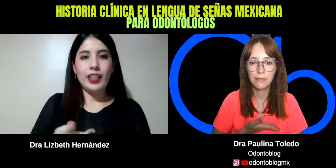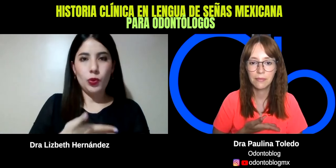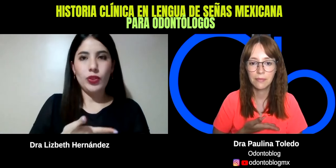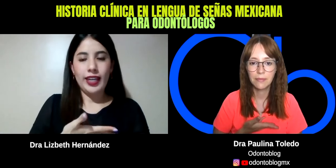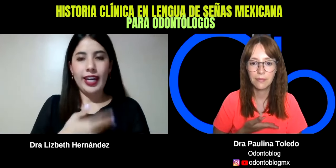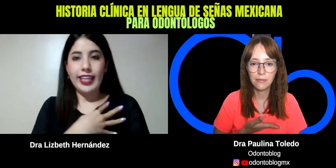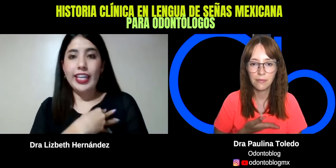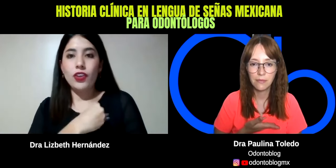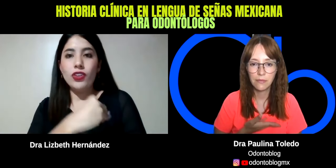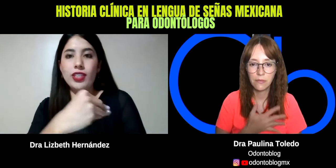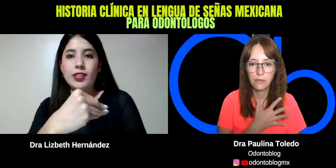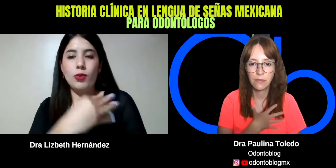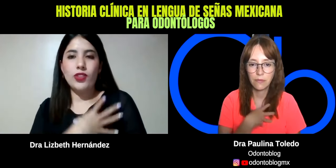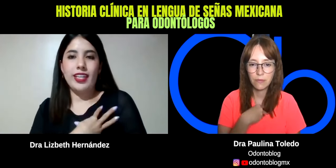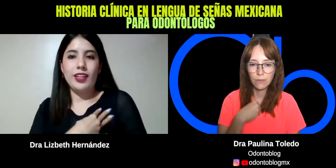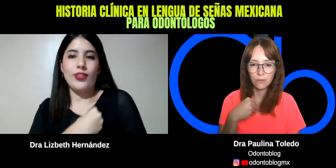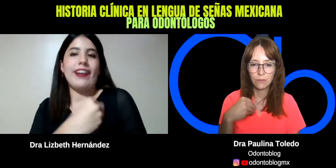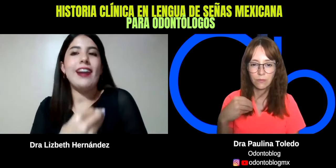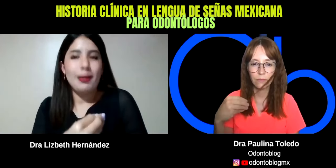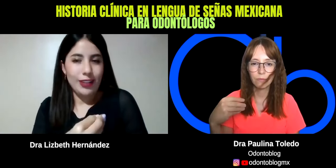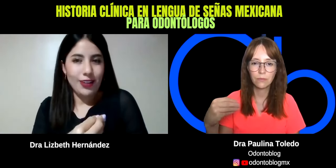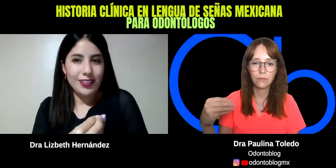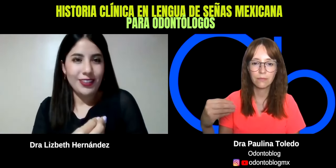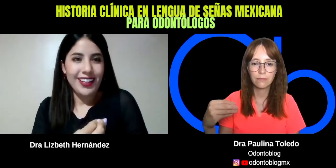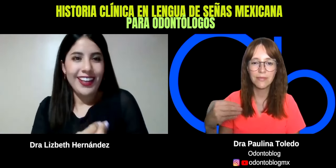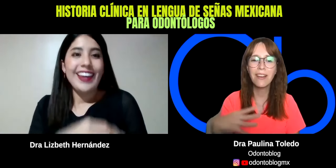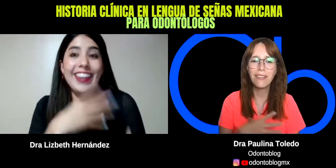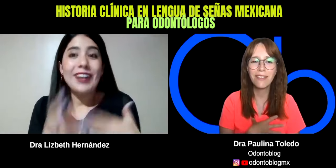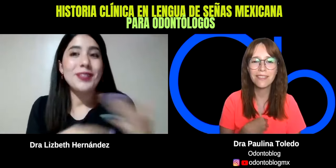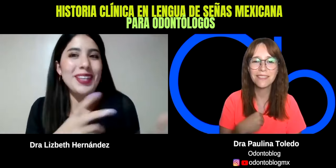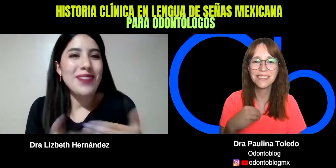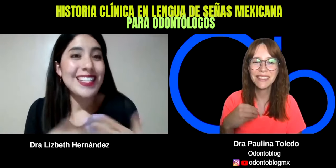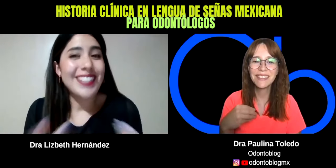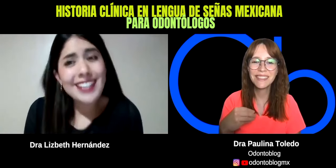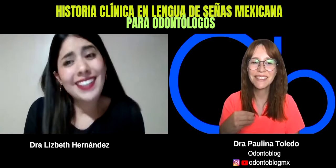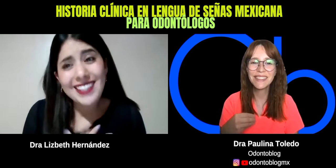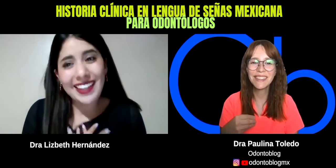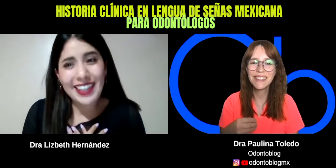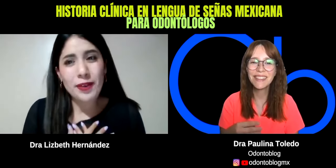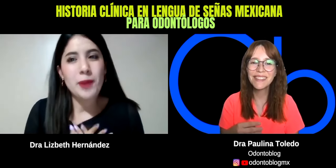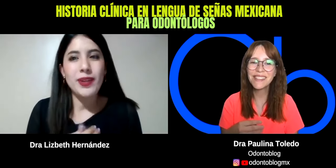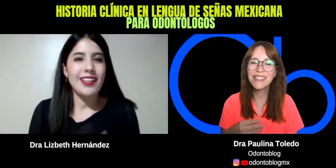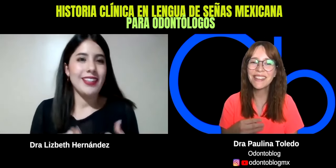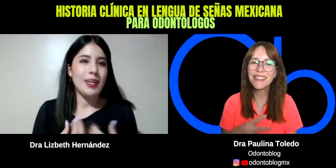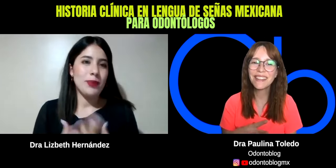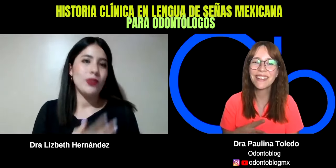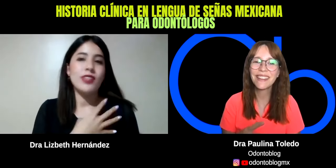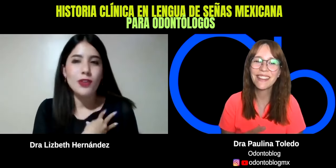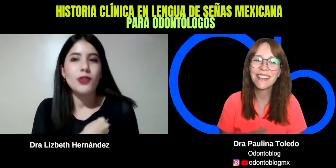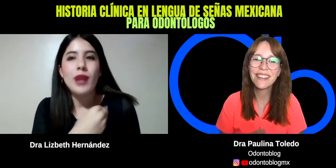tú, tener hijos, es como si nos arrancáramos el corazón. Y que justamente esas señas tienen sentido, ¿no? Porque dicen que, pues, los hijos son una